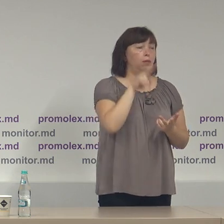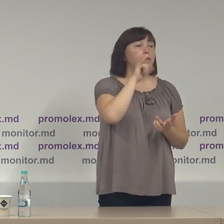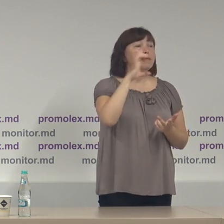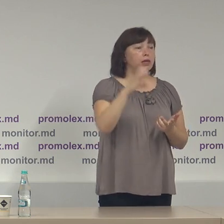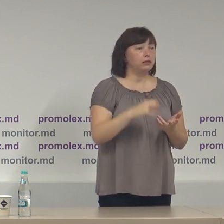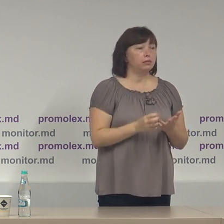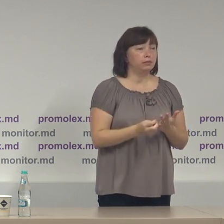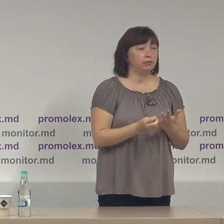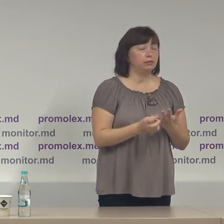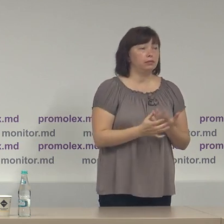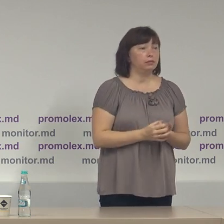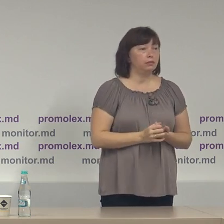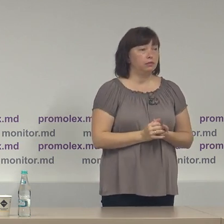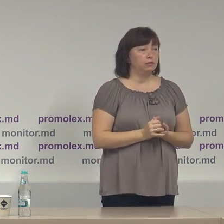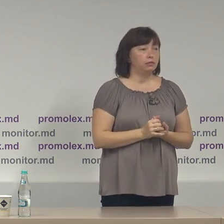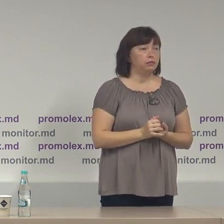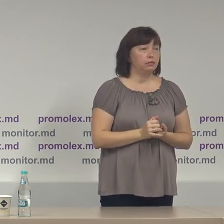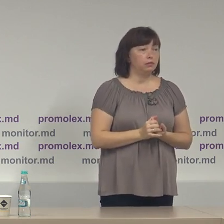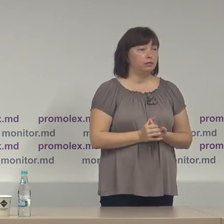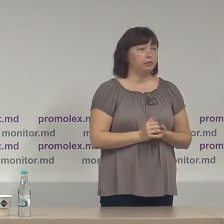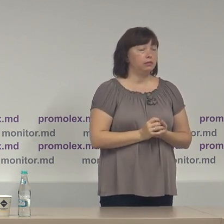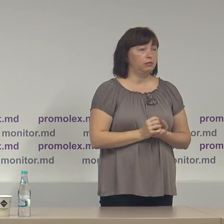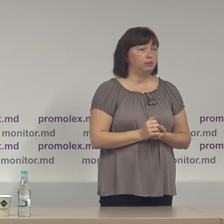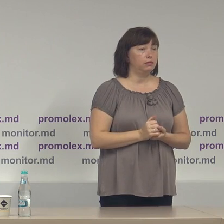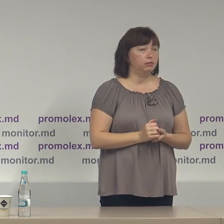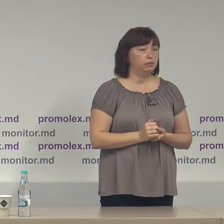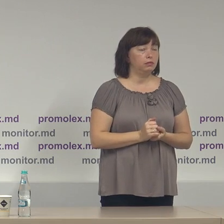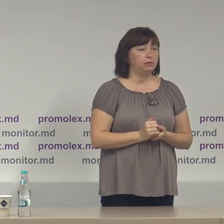partidul acțiunii și solidaritate